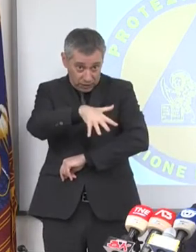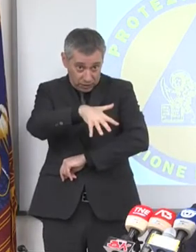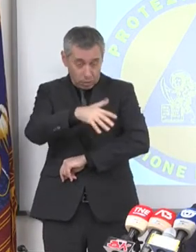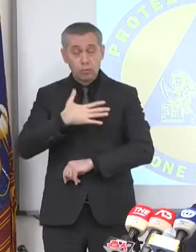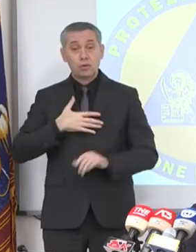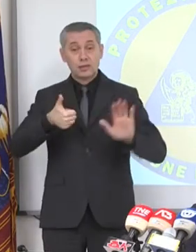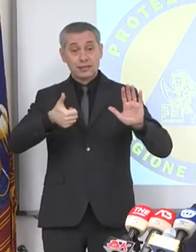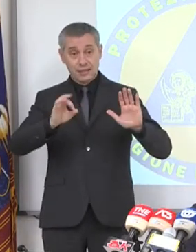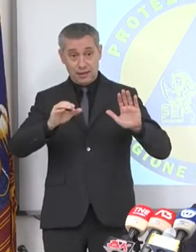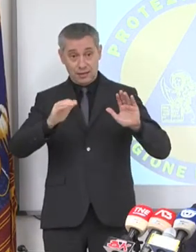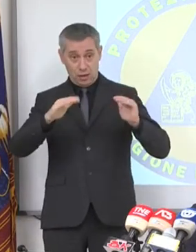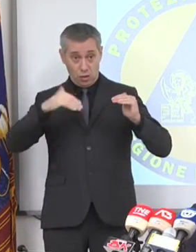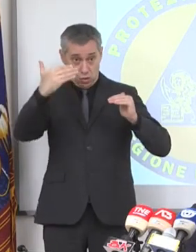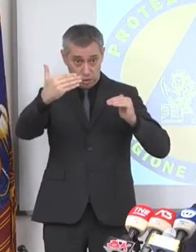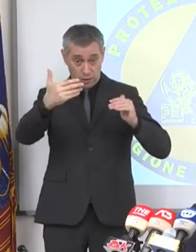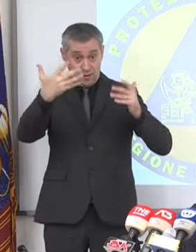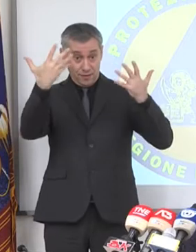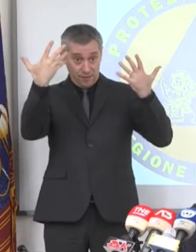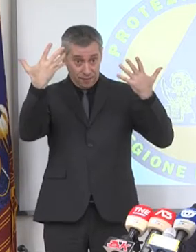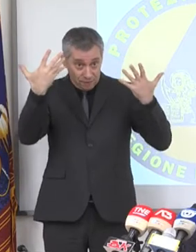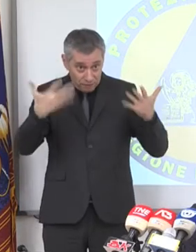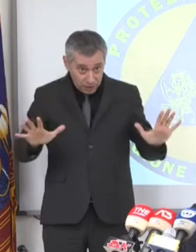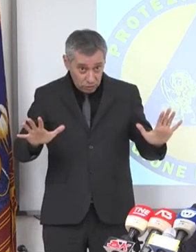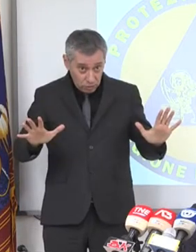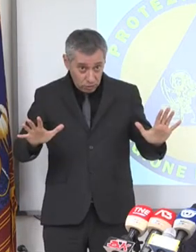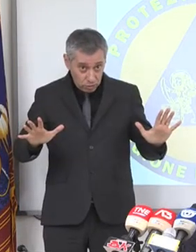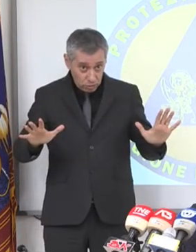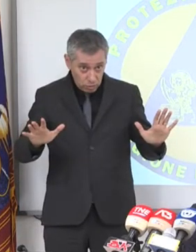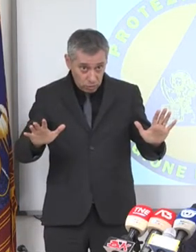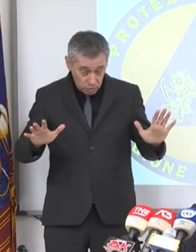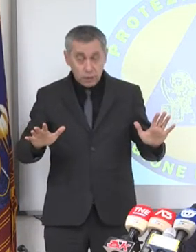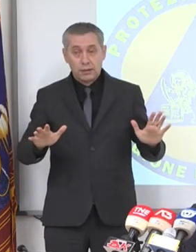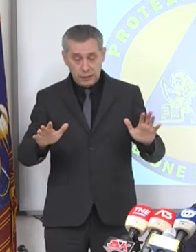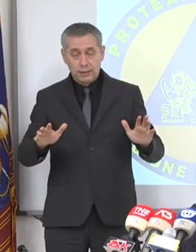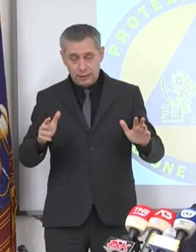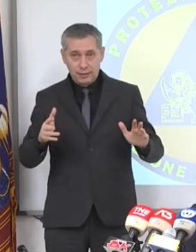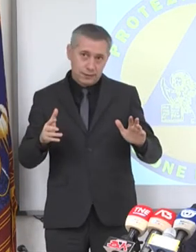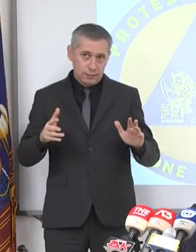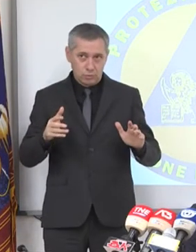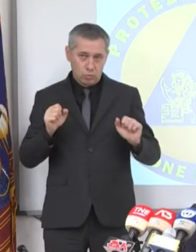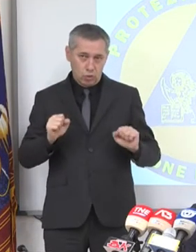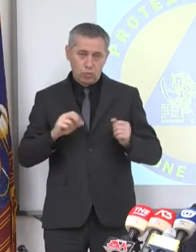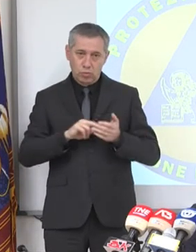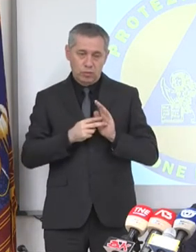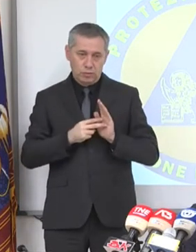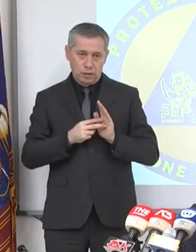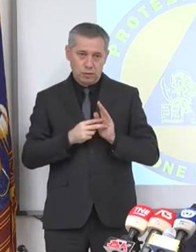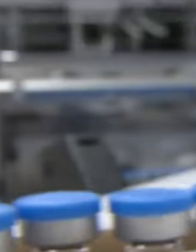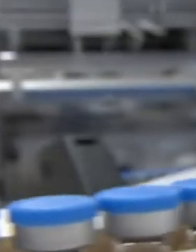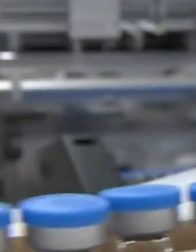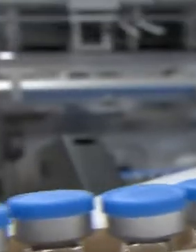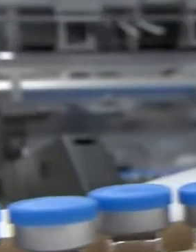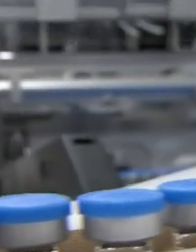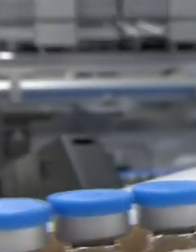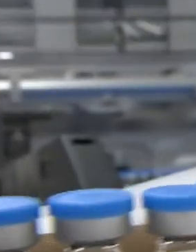60, per noi diventano un problema. Perché rischiano solo di